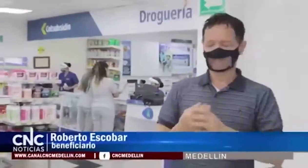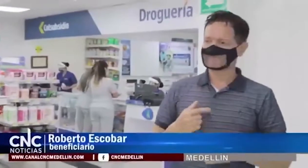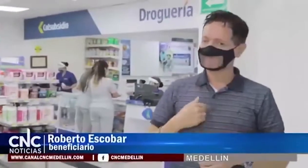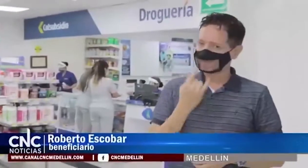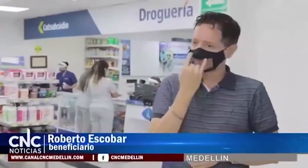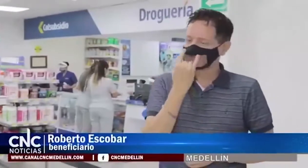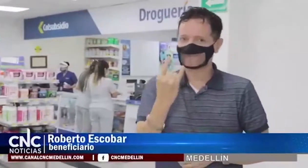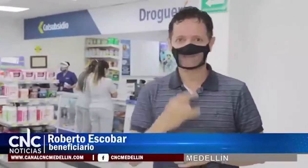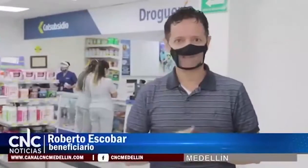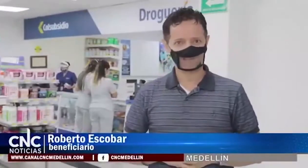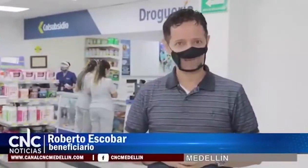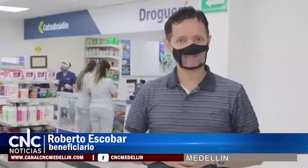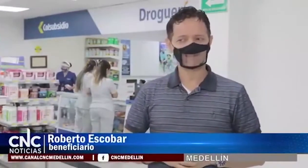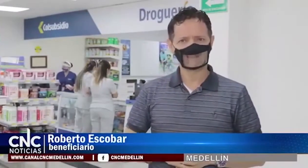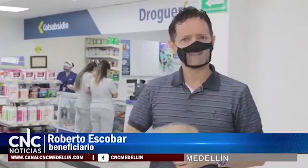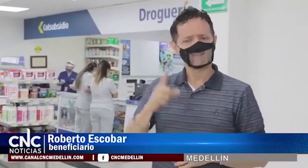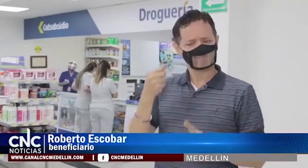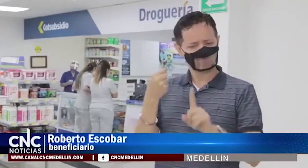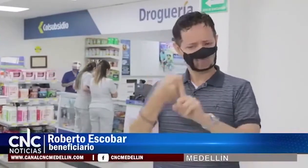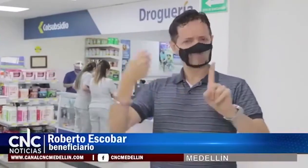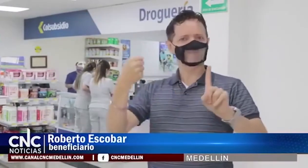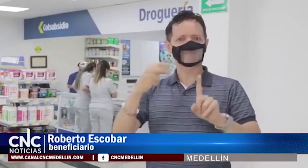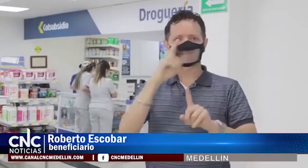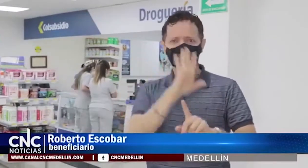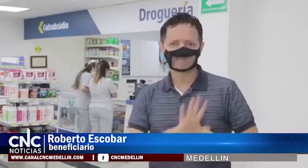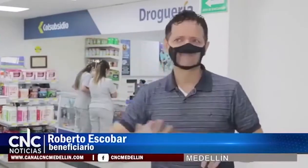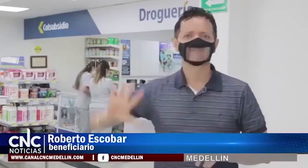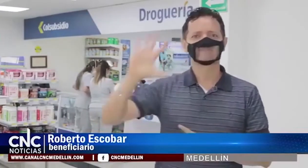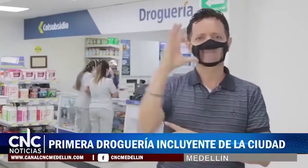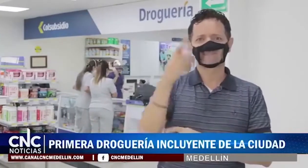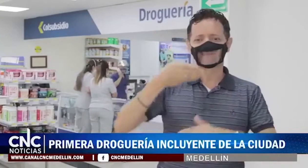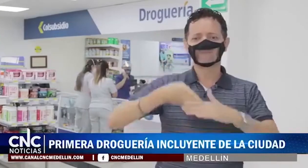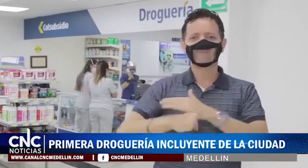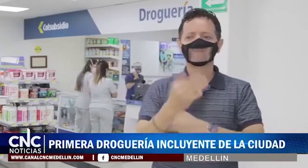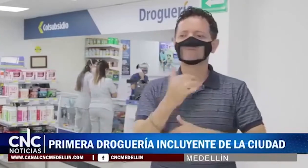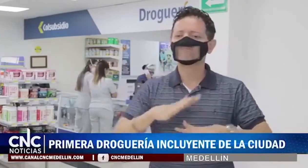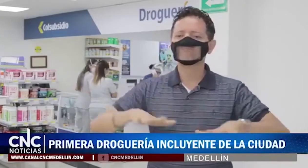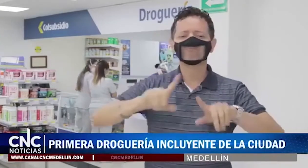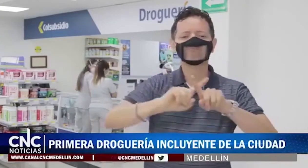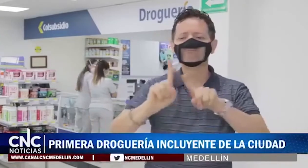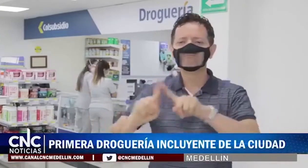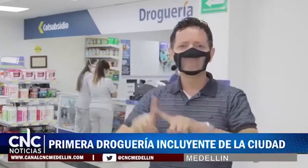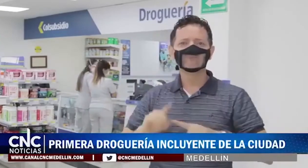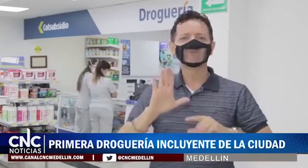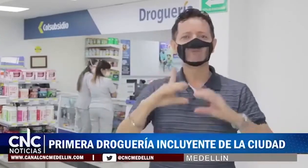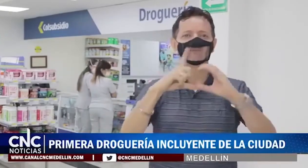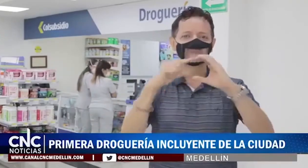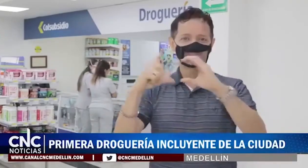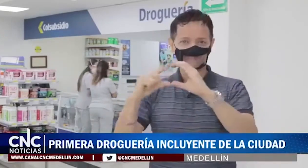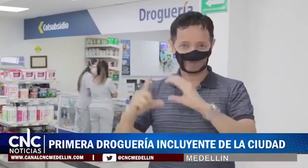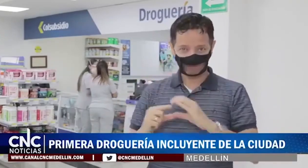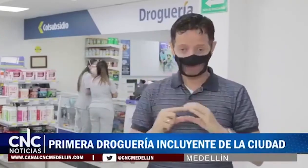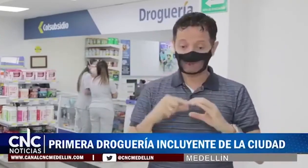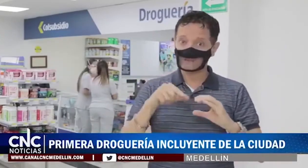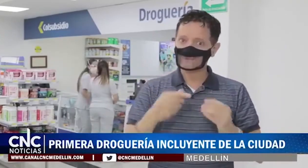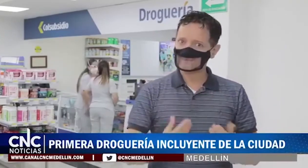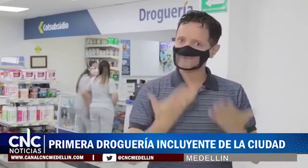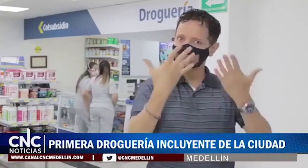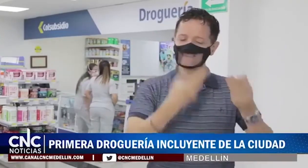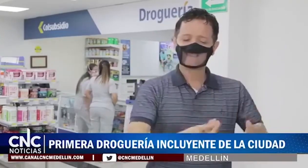asistido a la droguería con subsidio y he podido observar cómo llevan el proceso de inclusión y es muy interesante. Genera un gran impacto para la ciudad